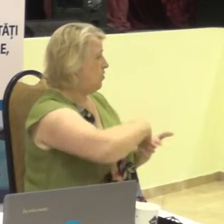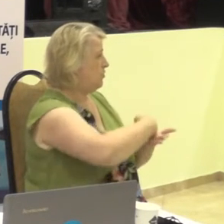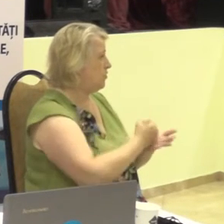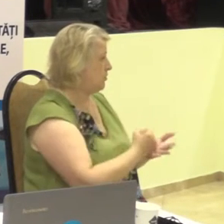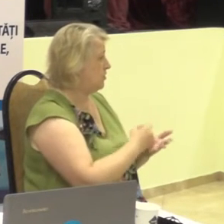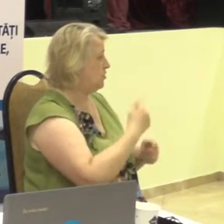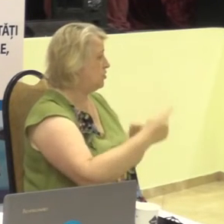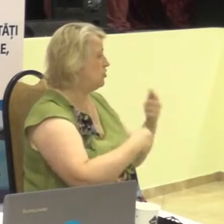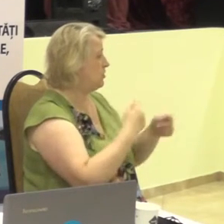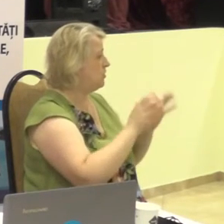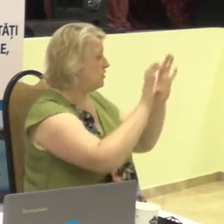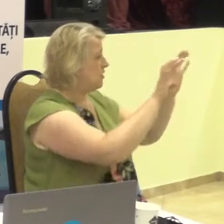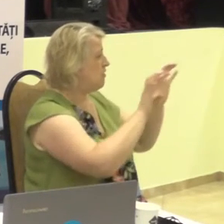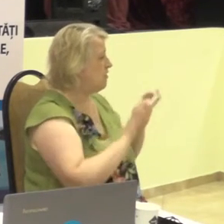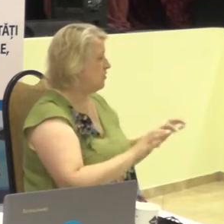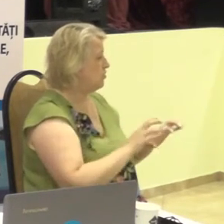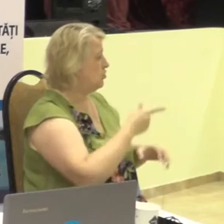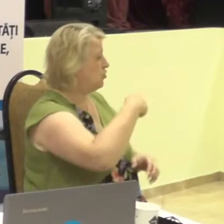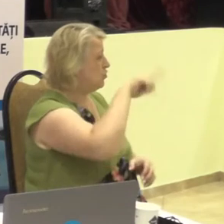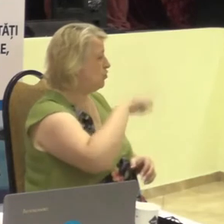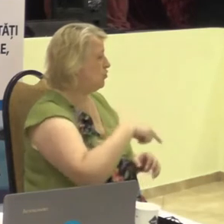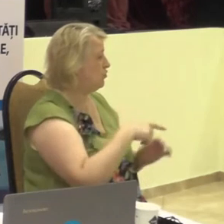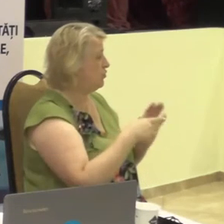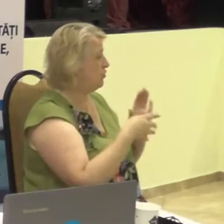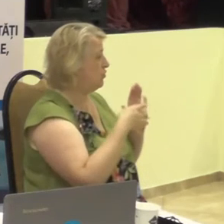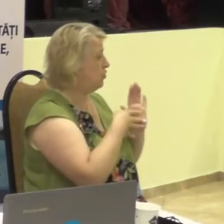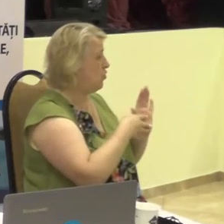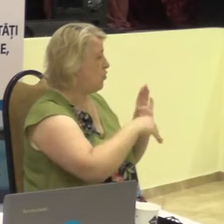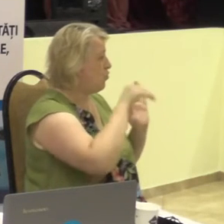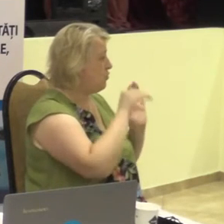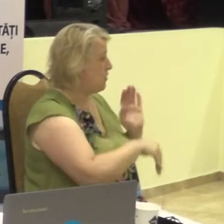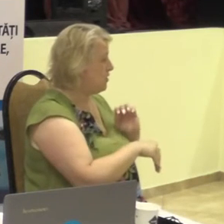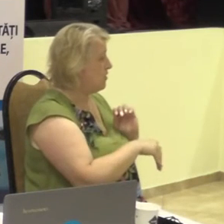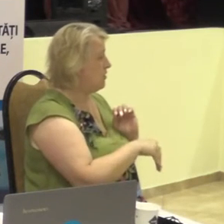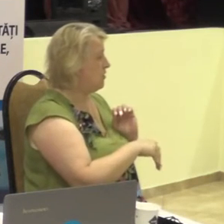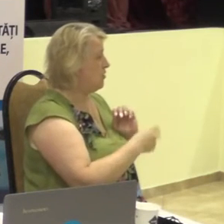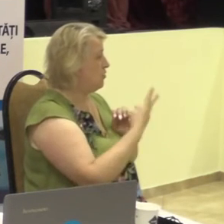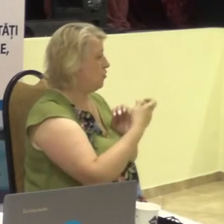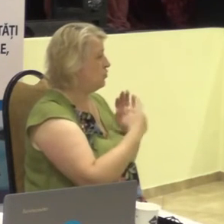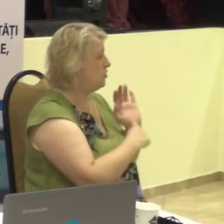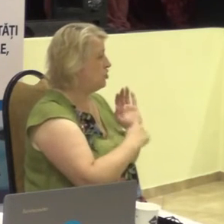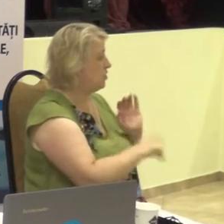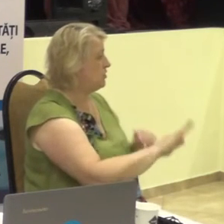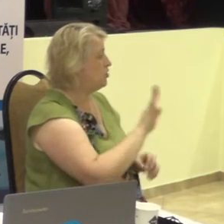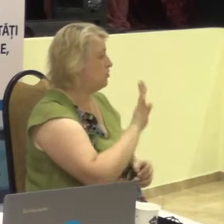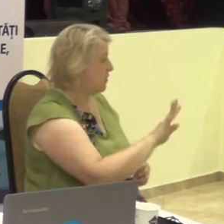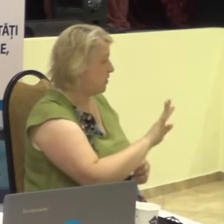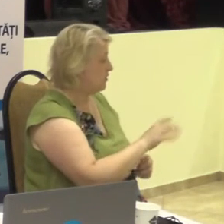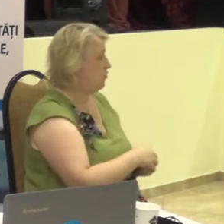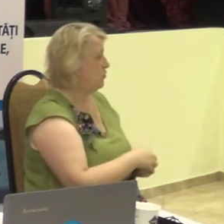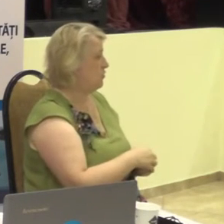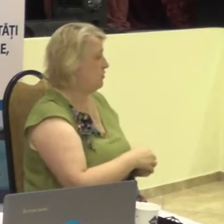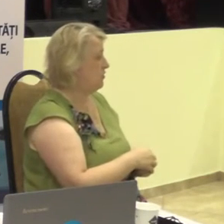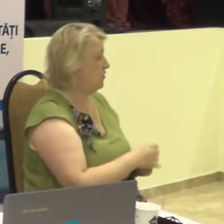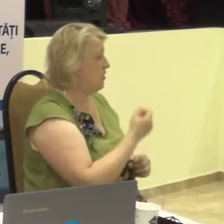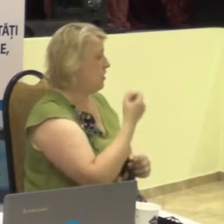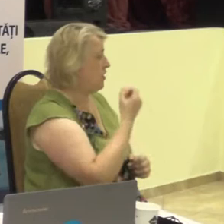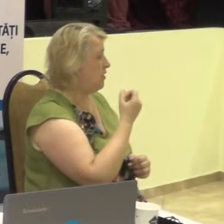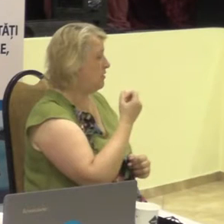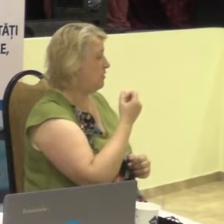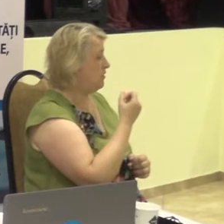prin legea numărul 9264 din 11